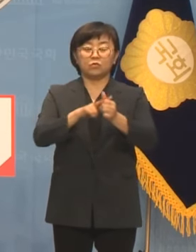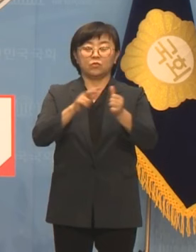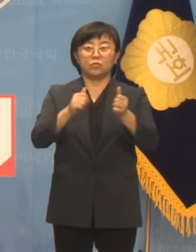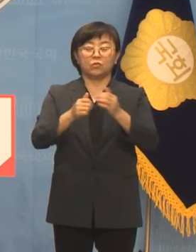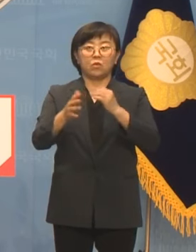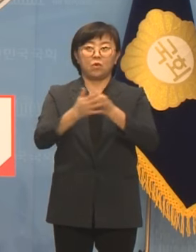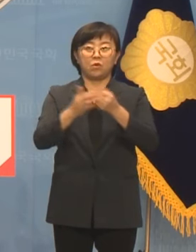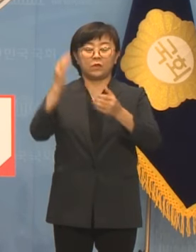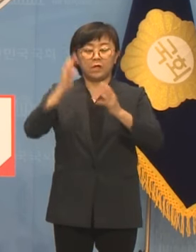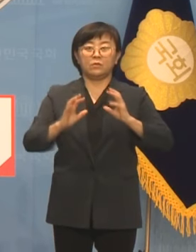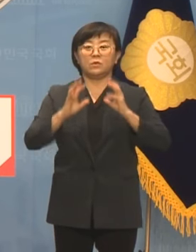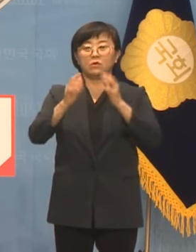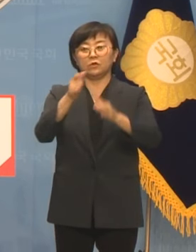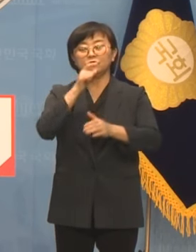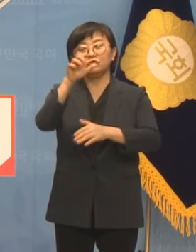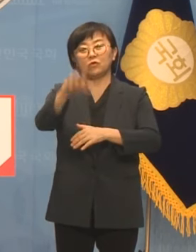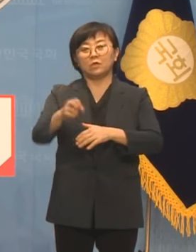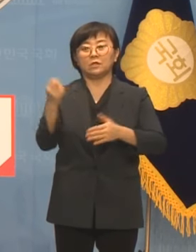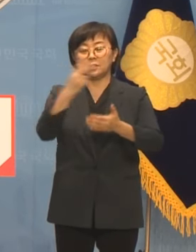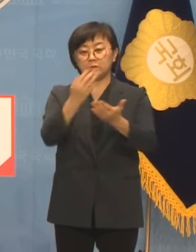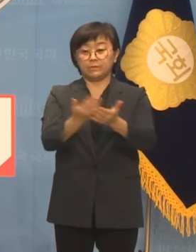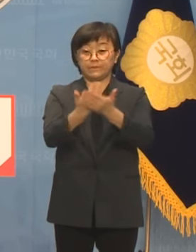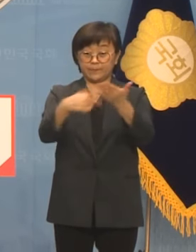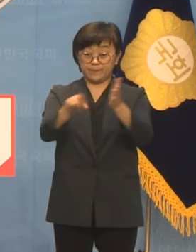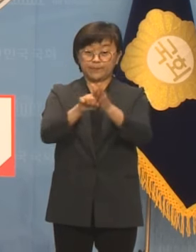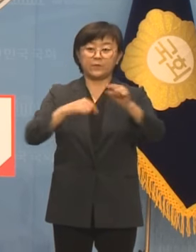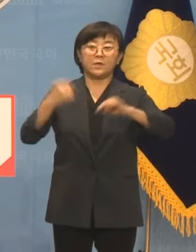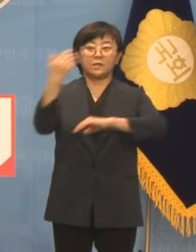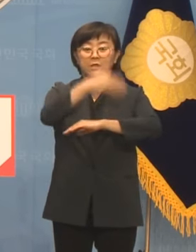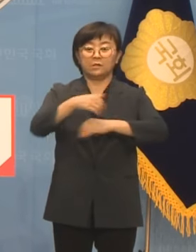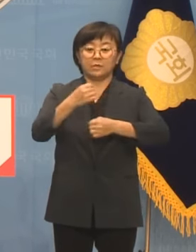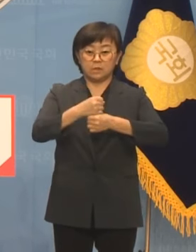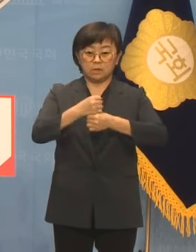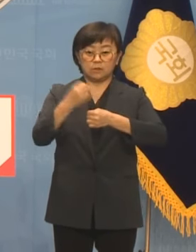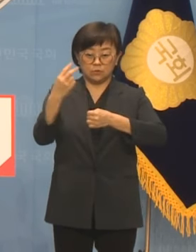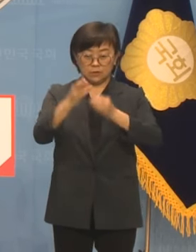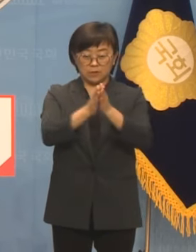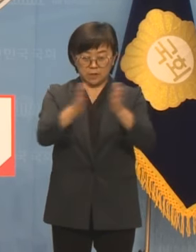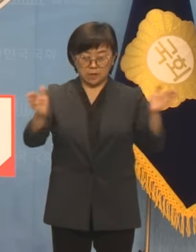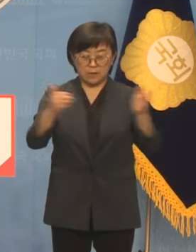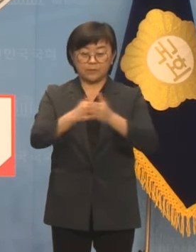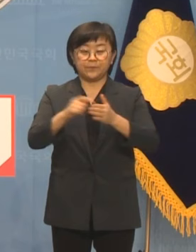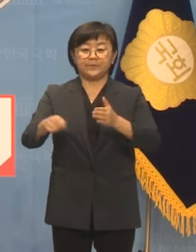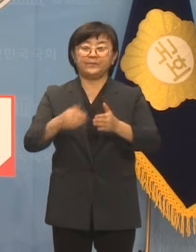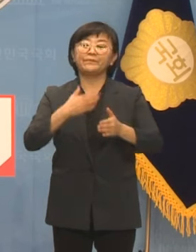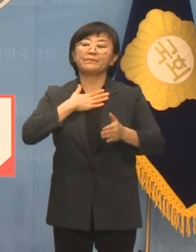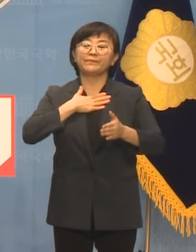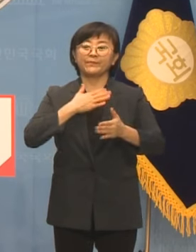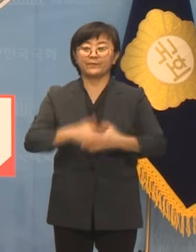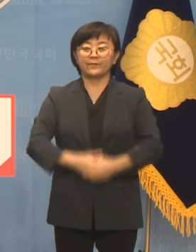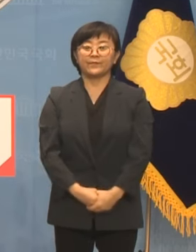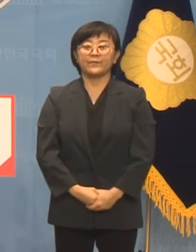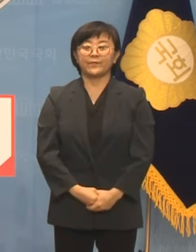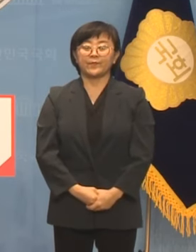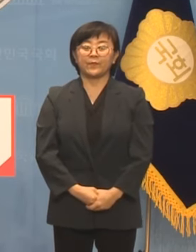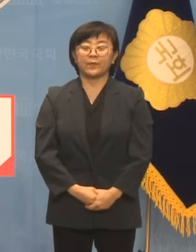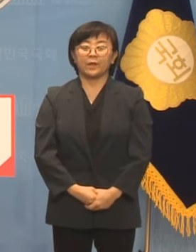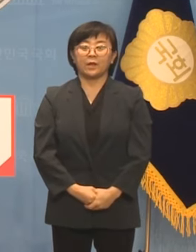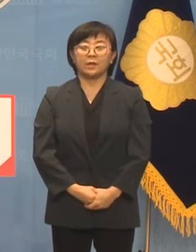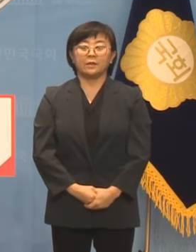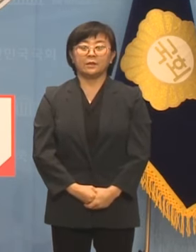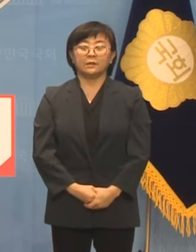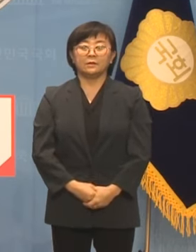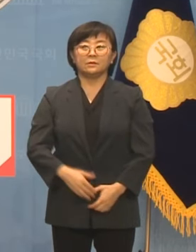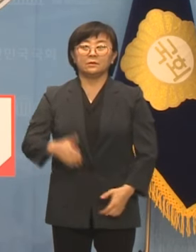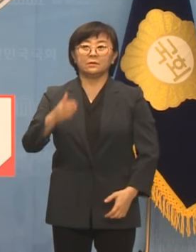대한민국과 수원의 제도약을 이끌 정책을 마련하고 또 실행할 적임자라고 생각합니다. 제 파리